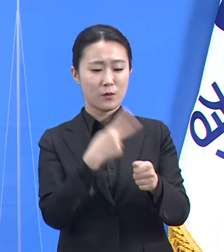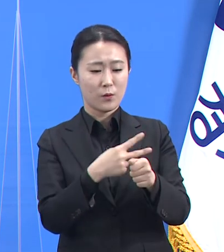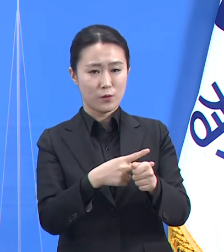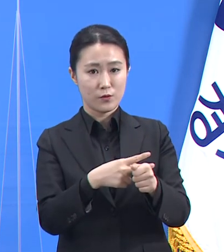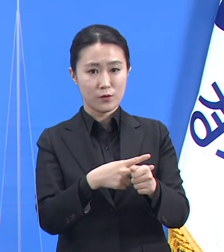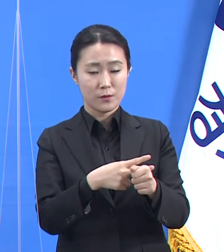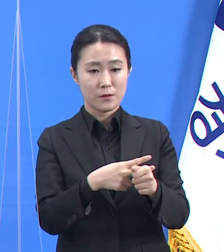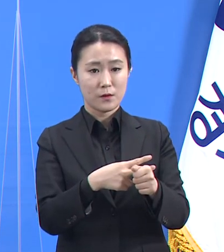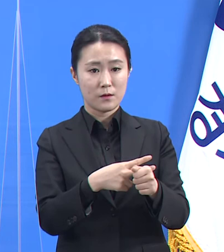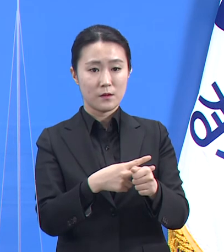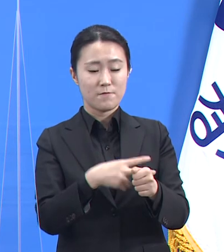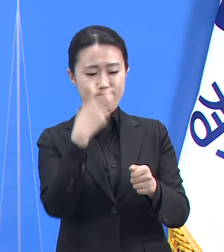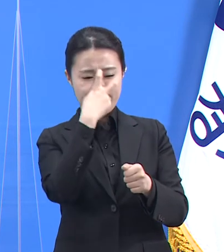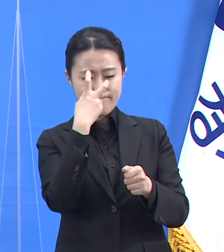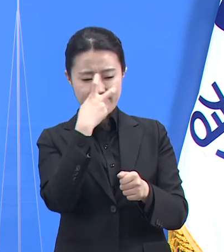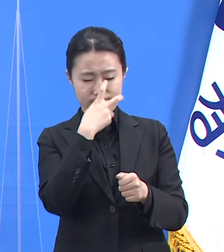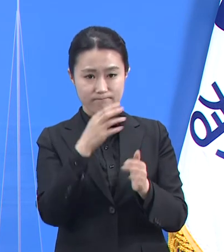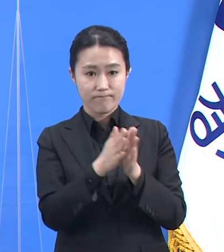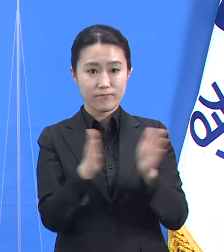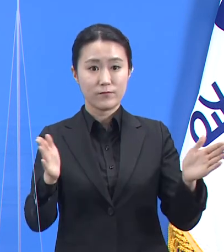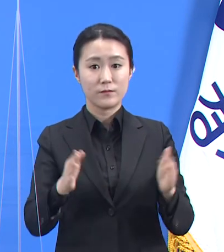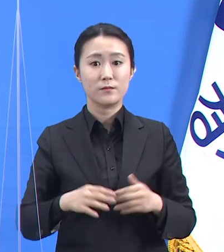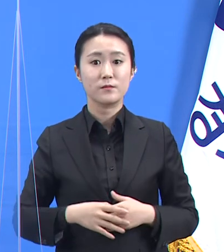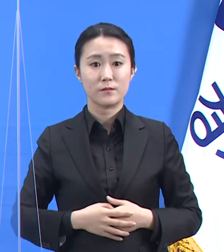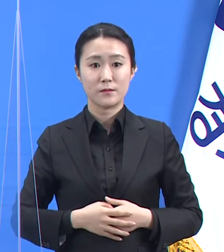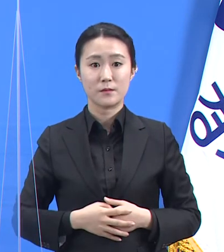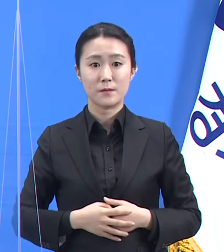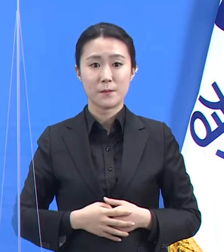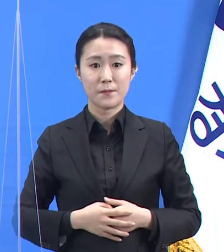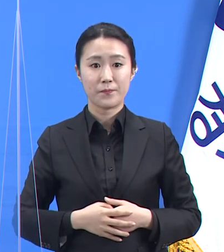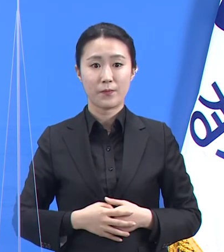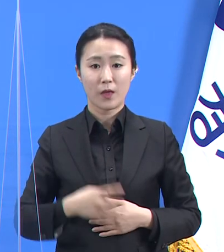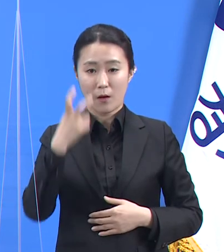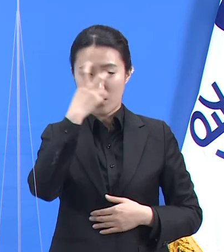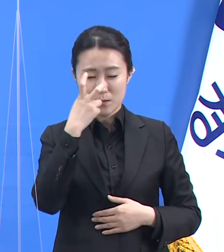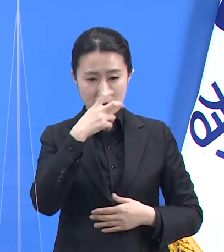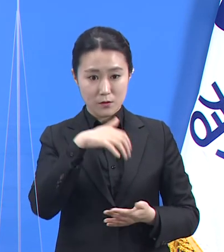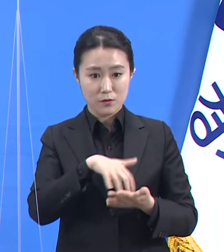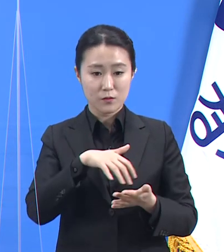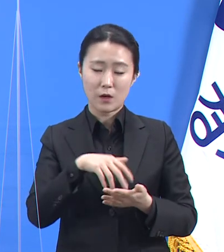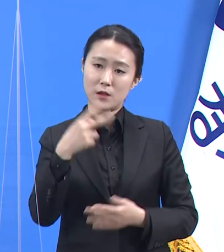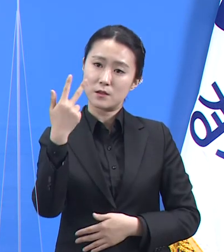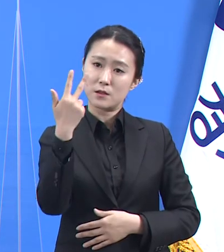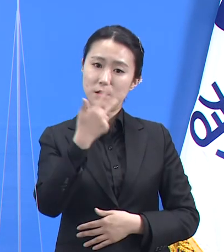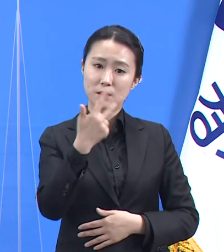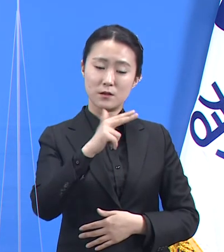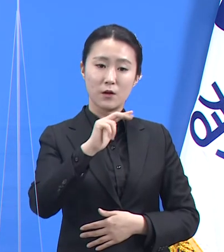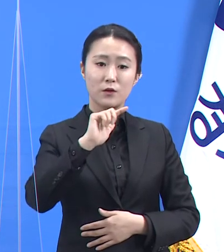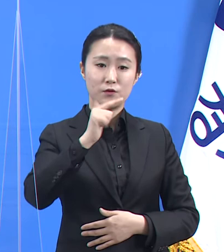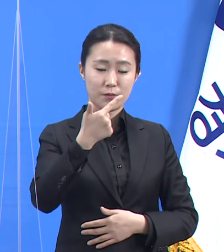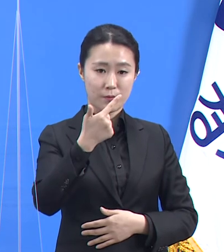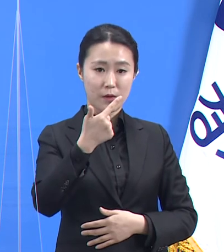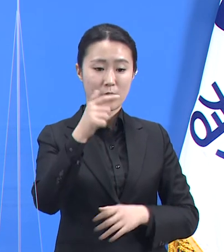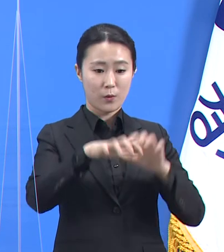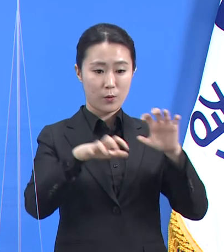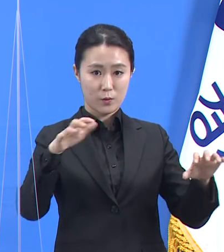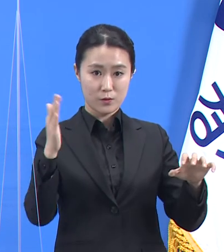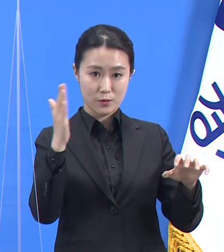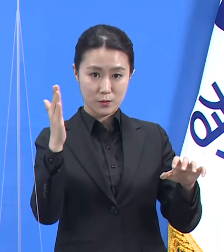실시하고 있습니다. 대상은 7,634개소, 인원은 6만 5